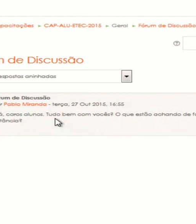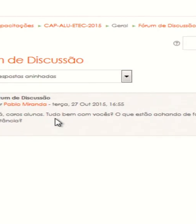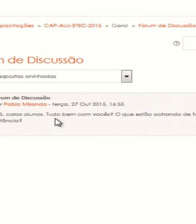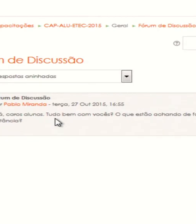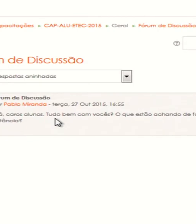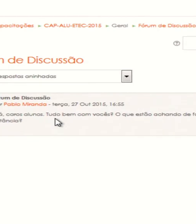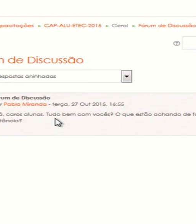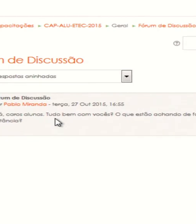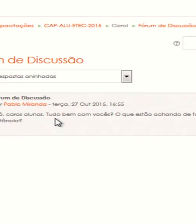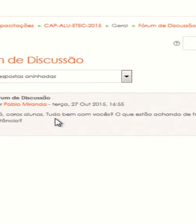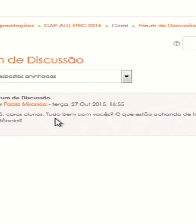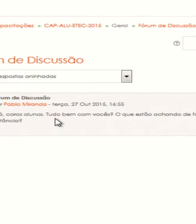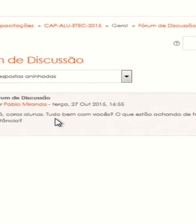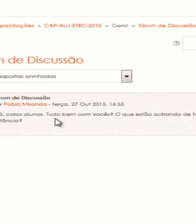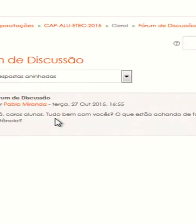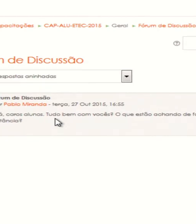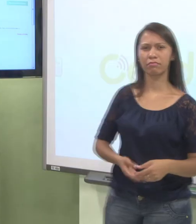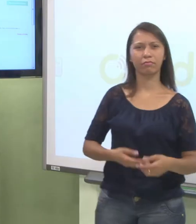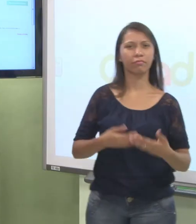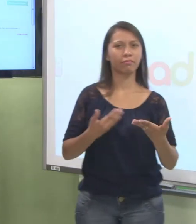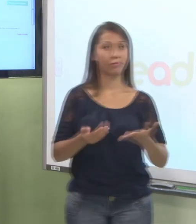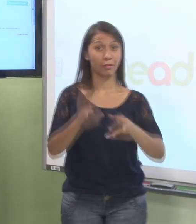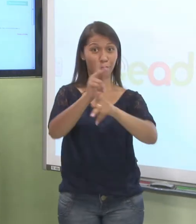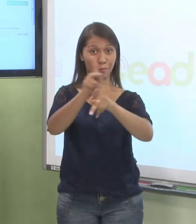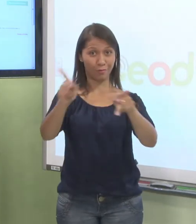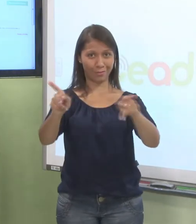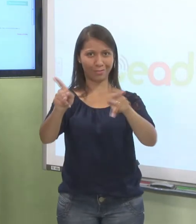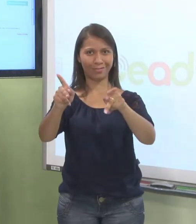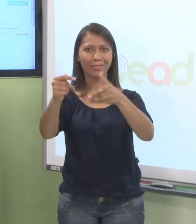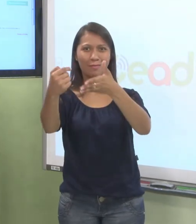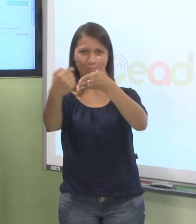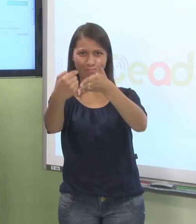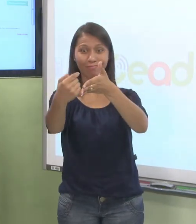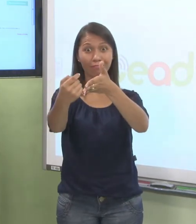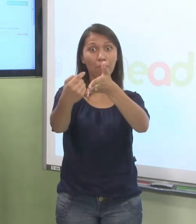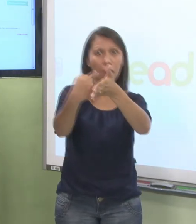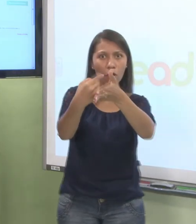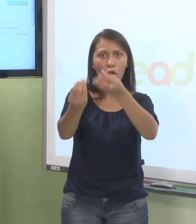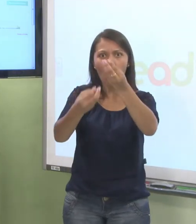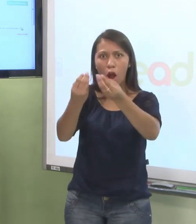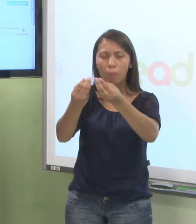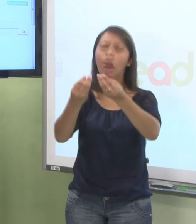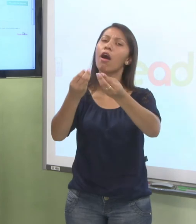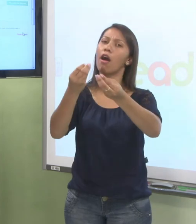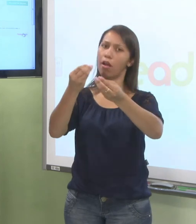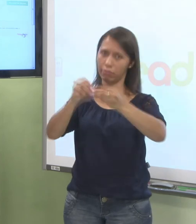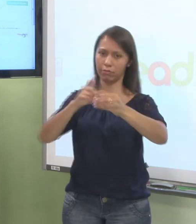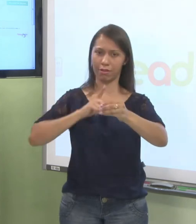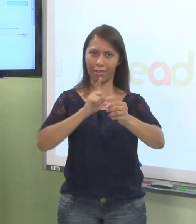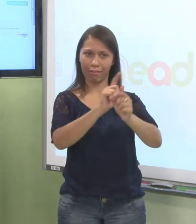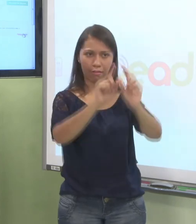Como é que faz para eu responder essa pergunta do professor? Eu venho aqui, no caso, no tópico dele e clico aqui em Responder.